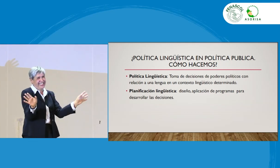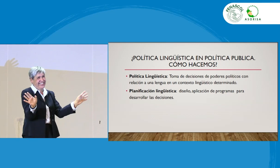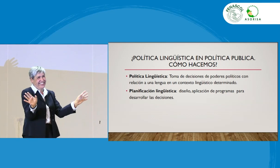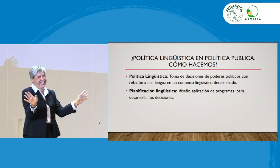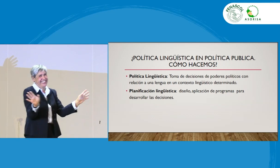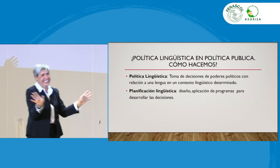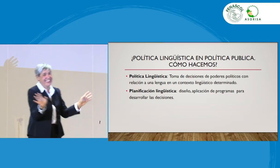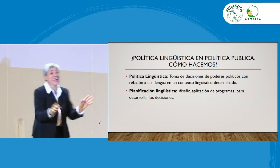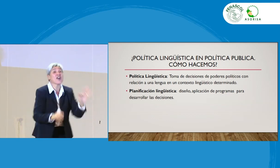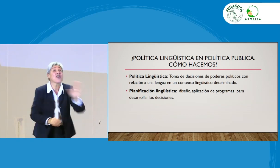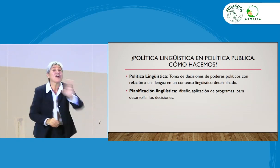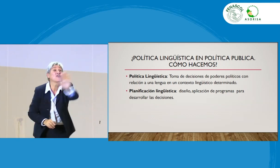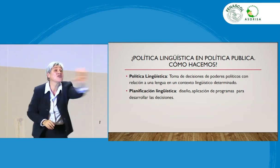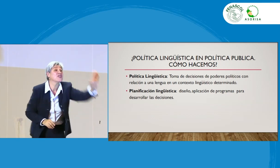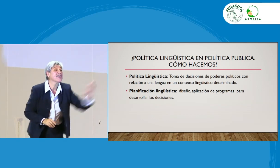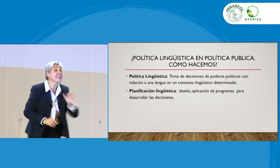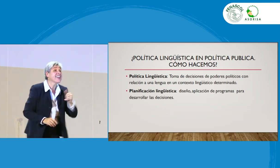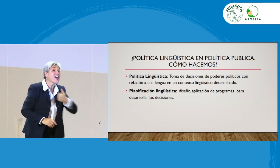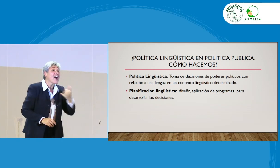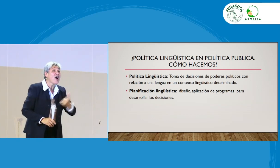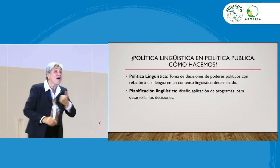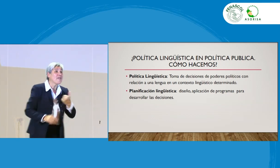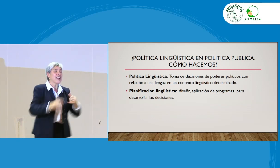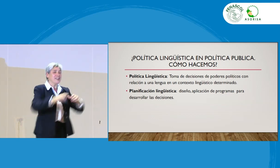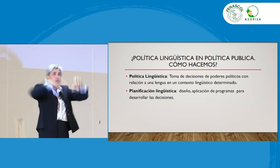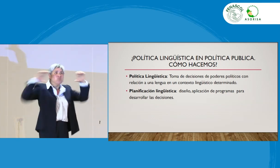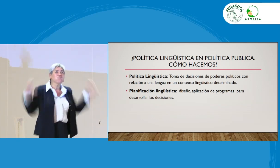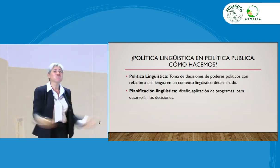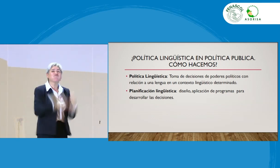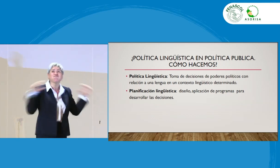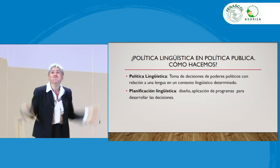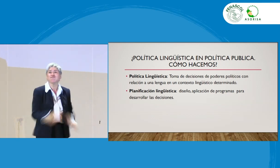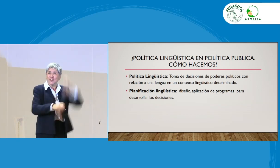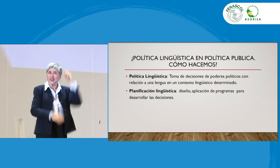les toca a ustedes, a los jóvenes, a los jóvenes para realizar estas acciones.